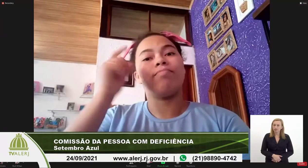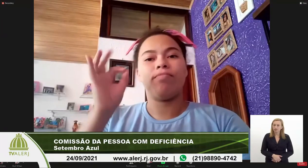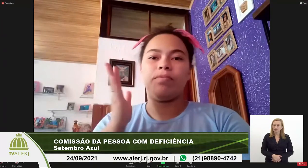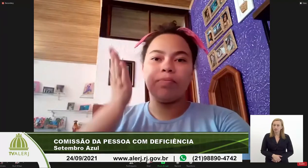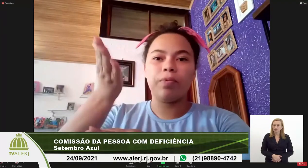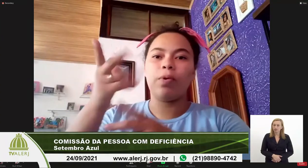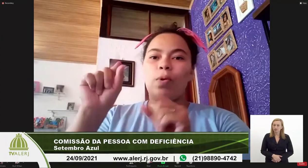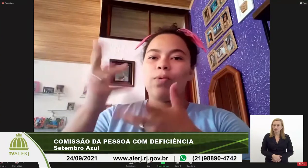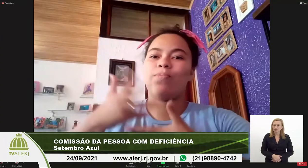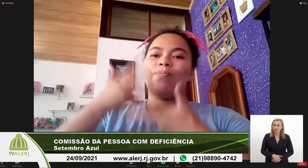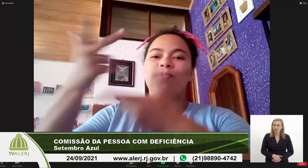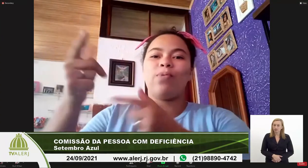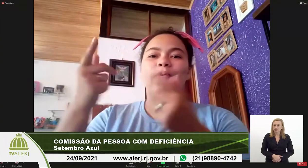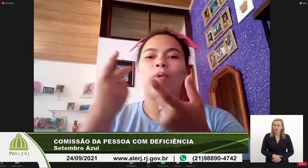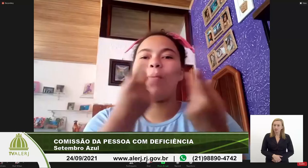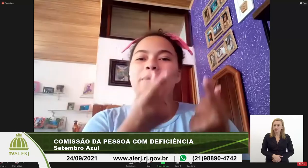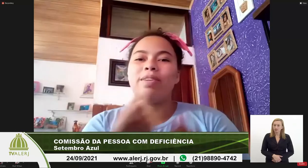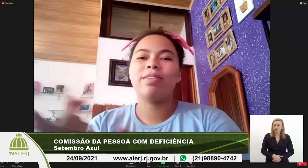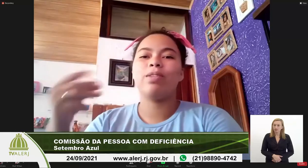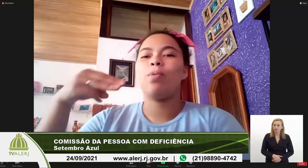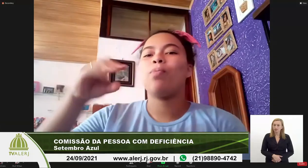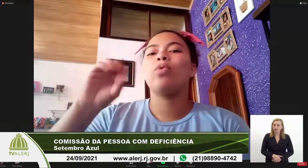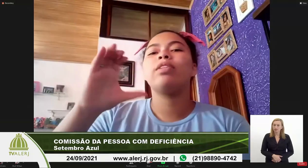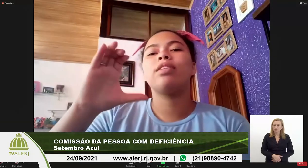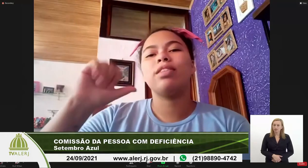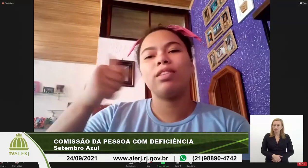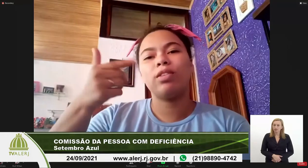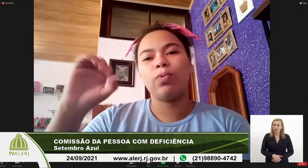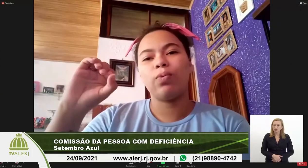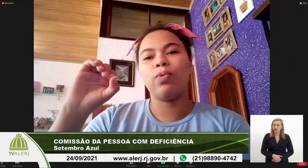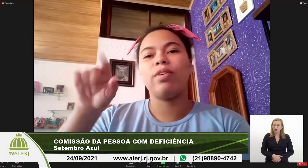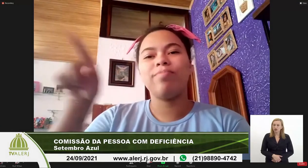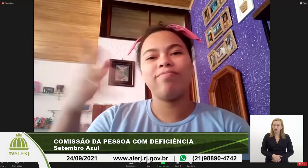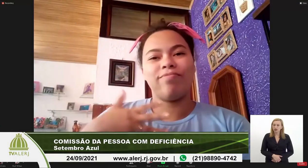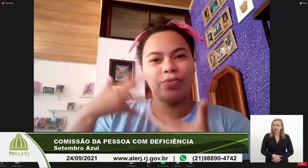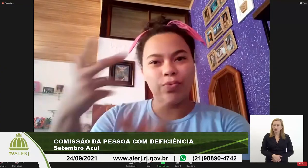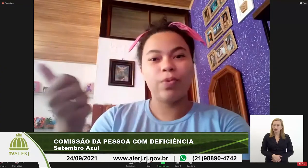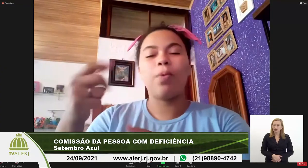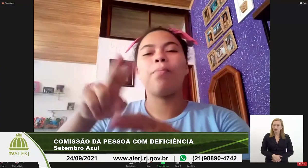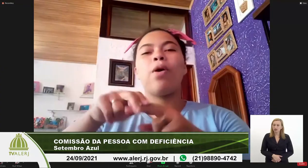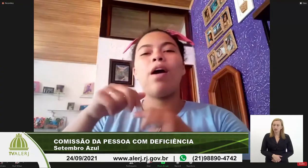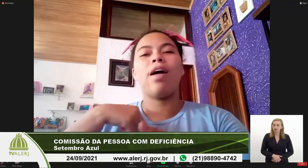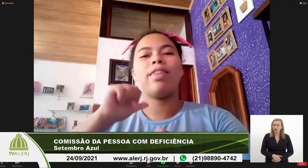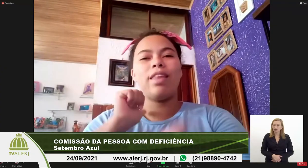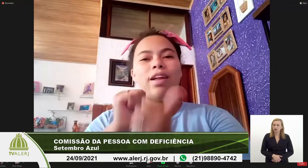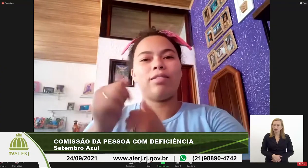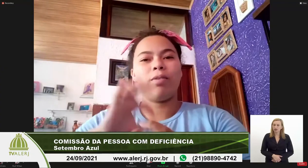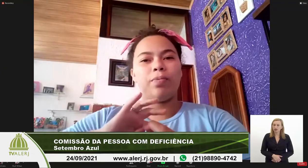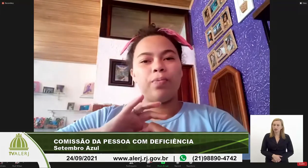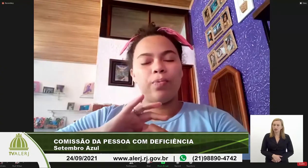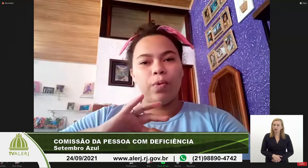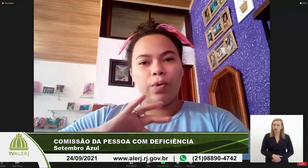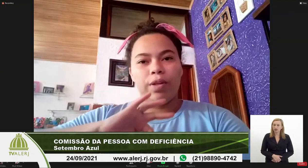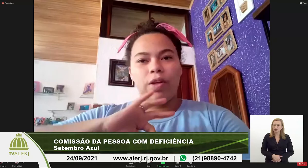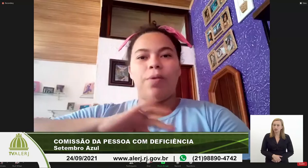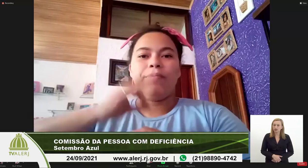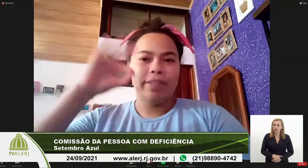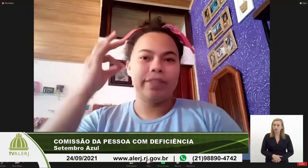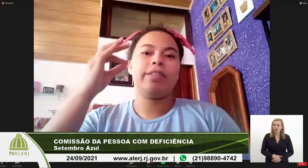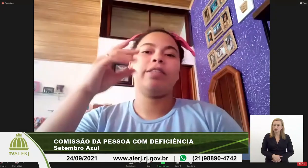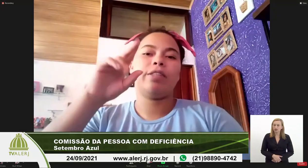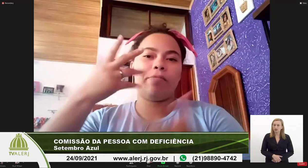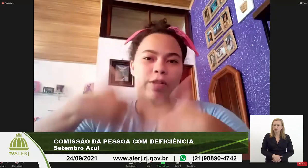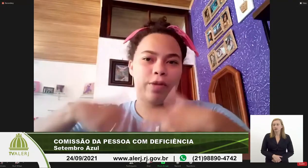E nós tivemos a ideia, através de uma moção congratulatória que eu recebi como